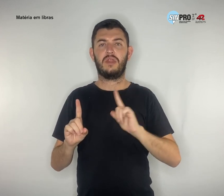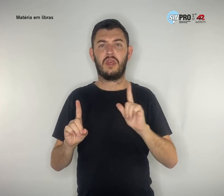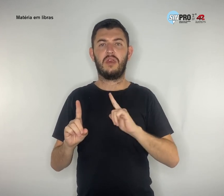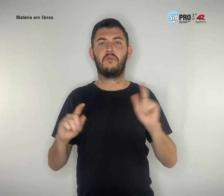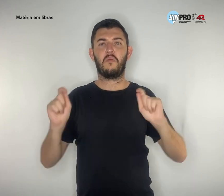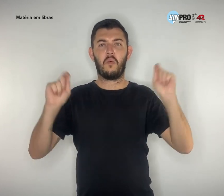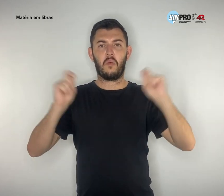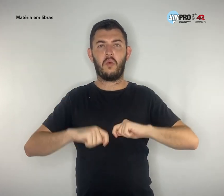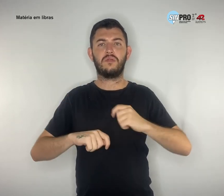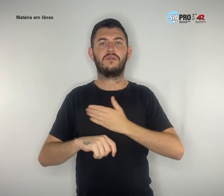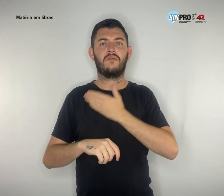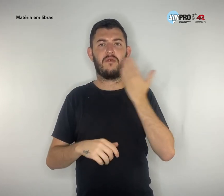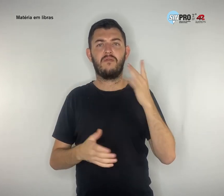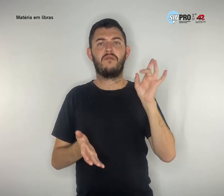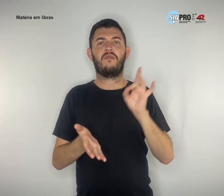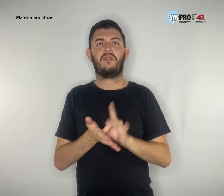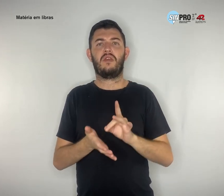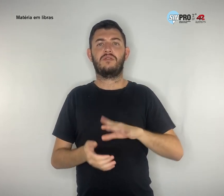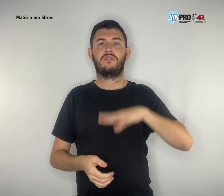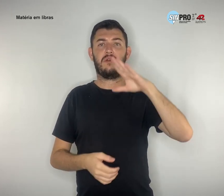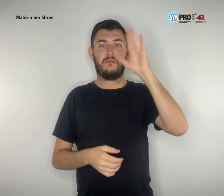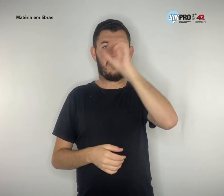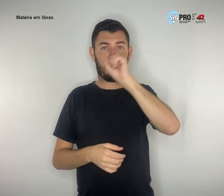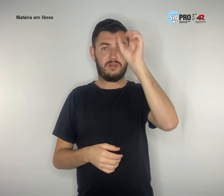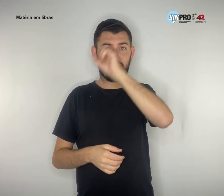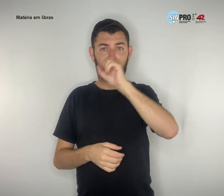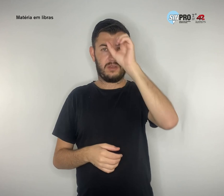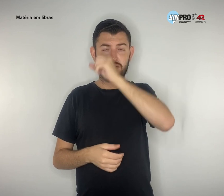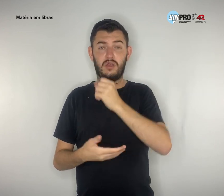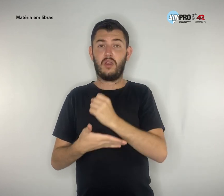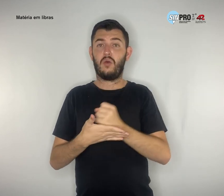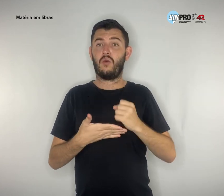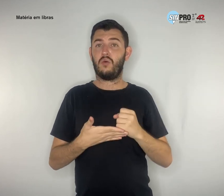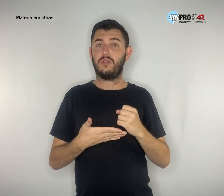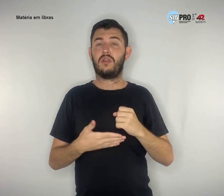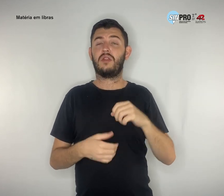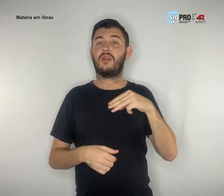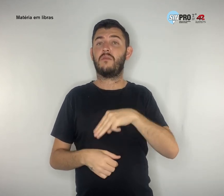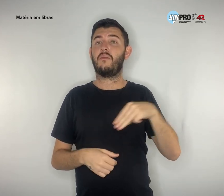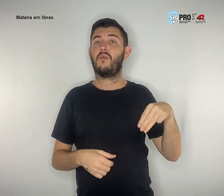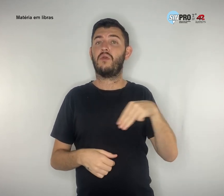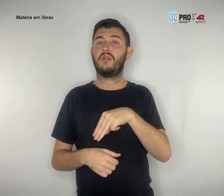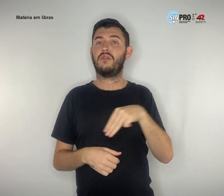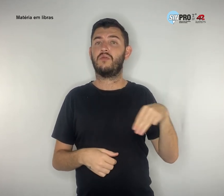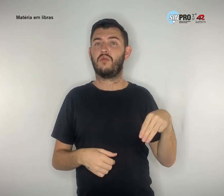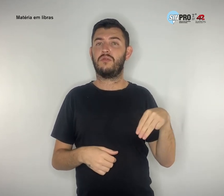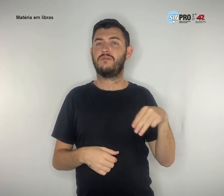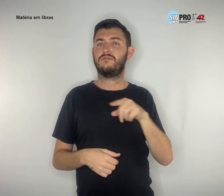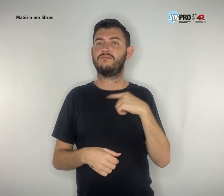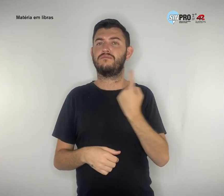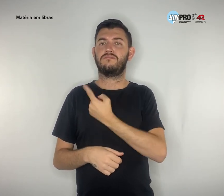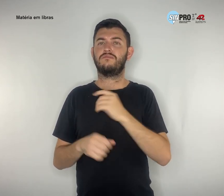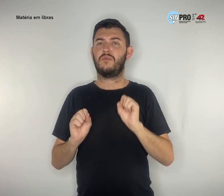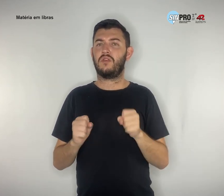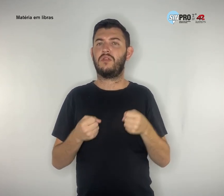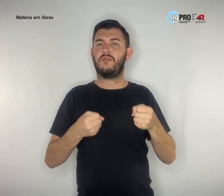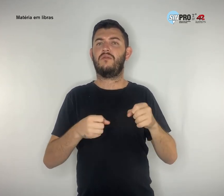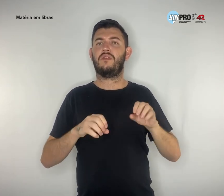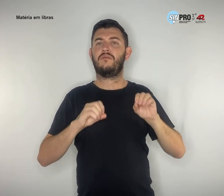favoráveis à aprendizagem, contratação de monitores. Fazemos a defesa da educação pública,